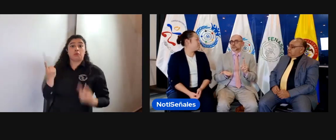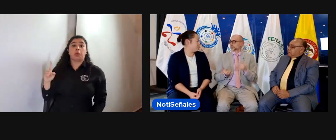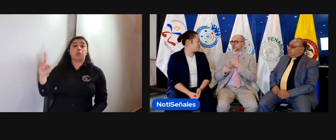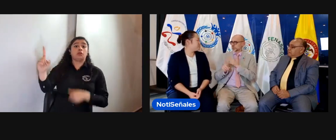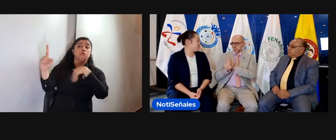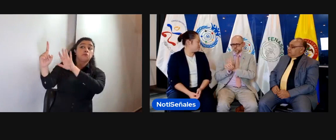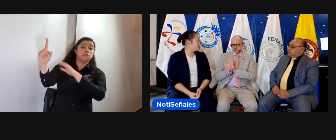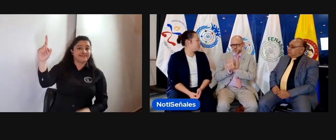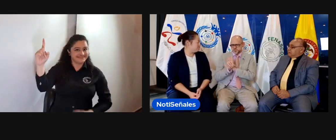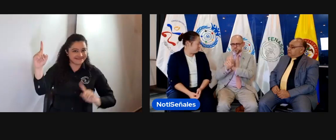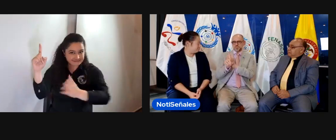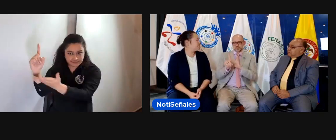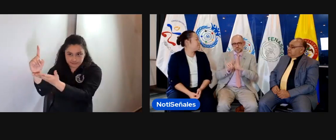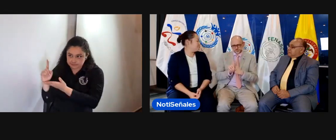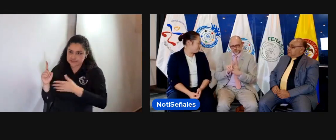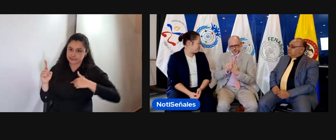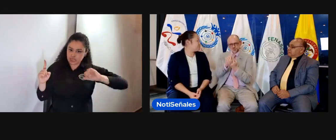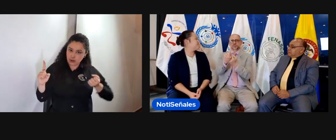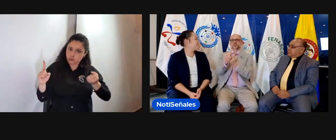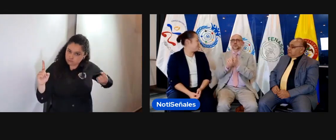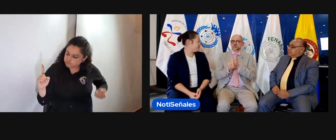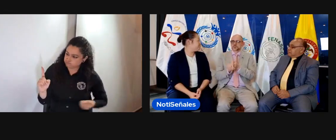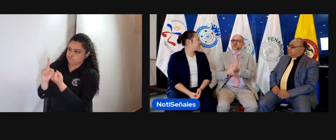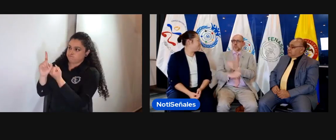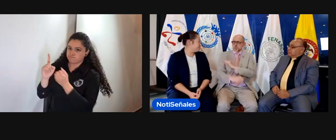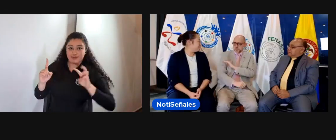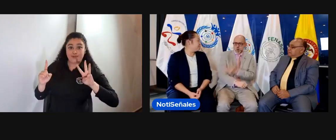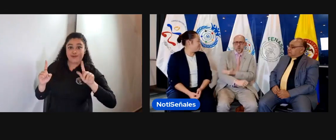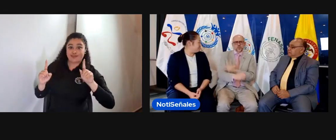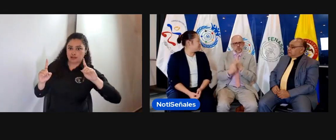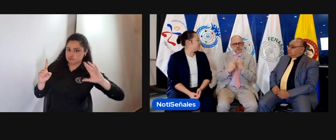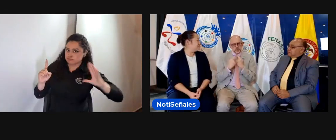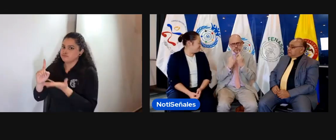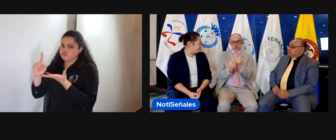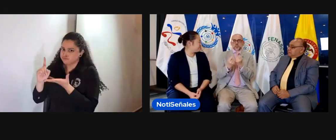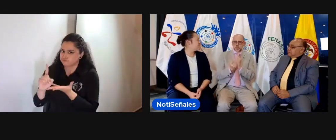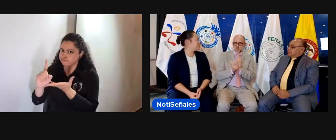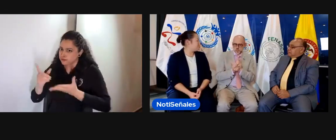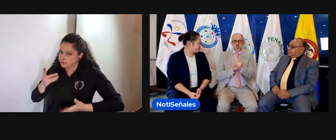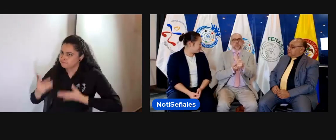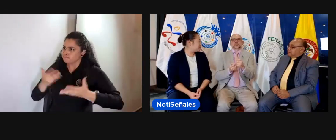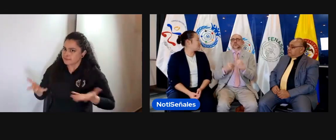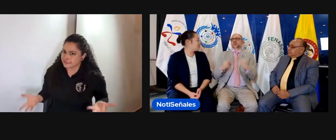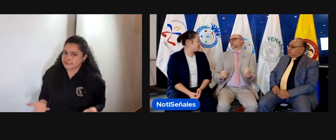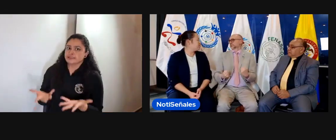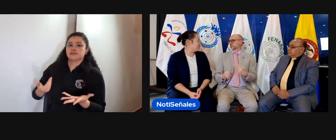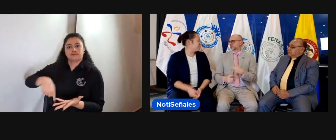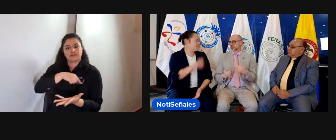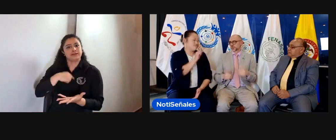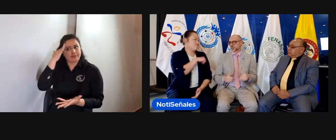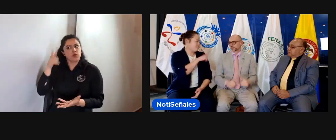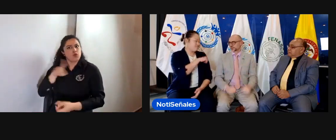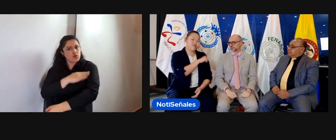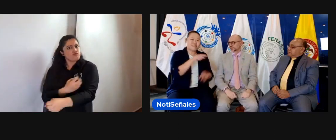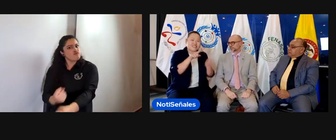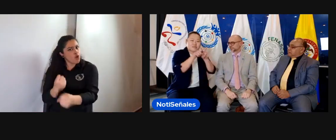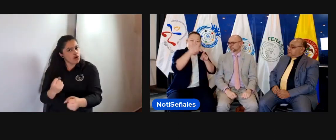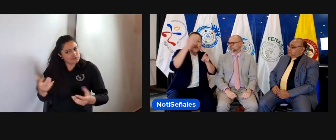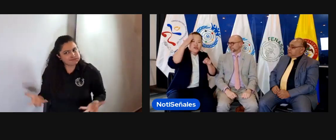sección de jóvenes, ¿no? Así que ella no está sola y trae un movimiento asociativo detrás suyo que la impulsa a lograr todos esos logros.